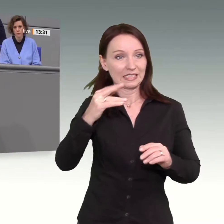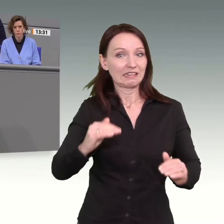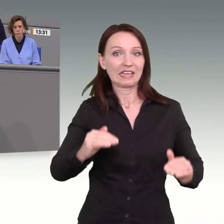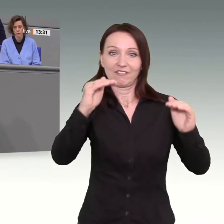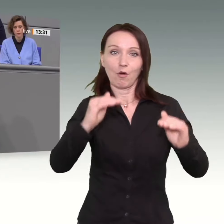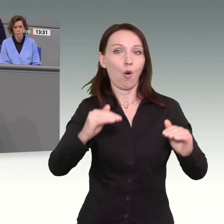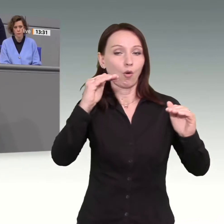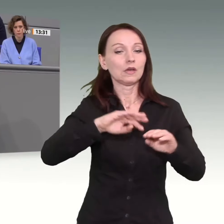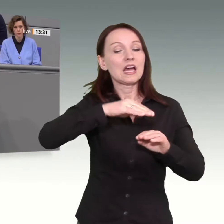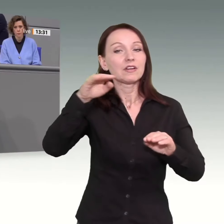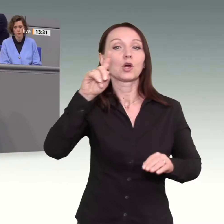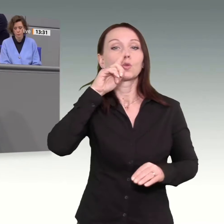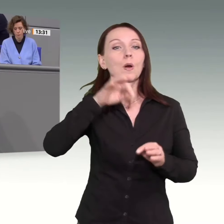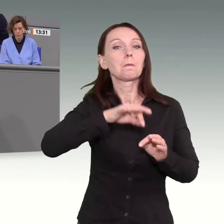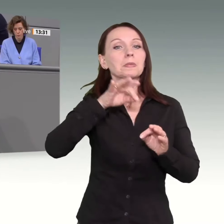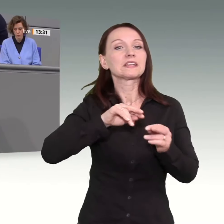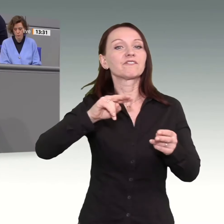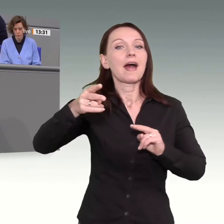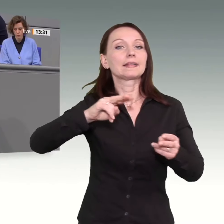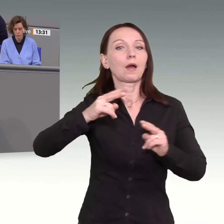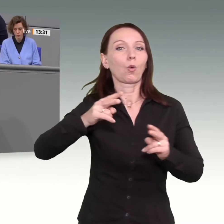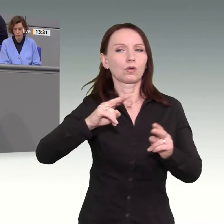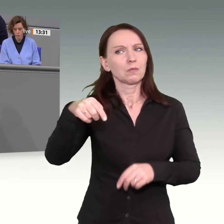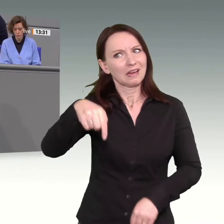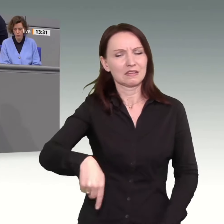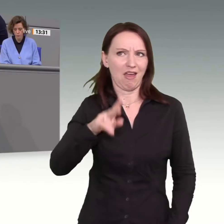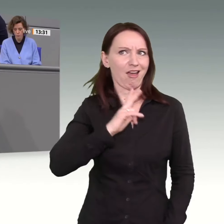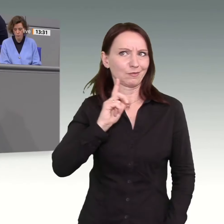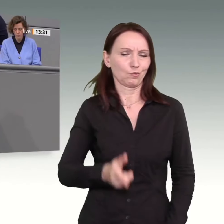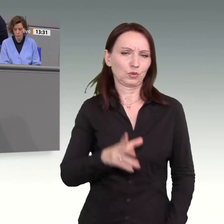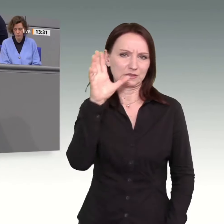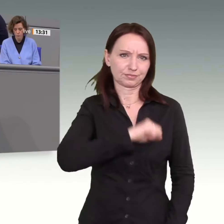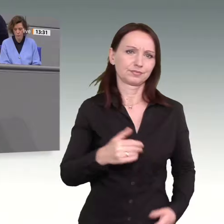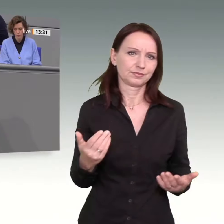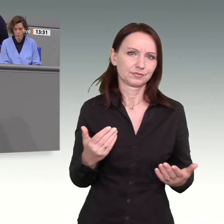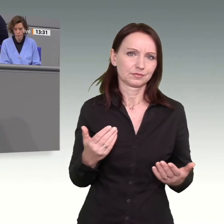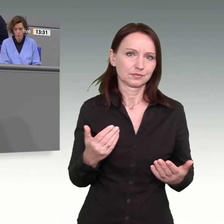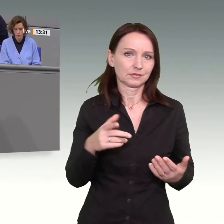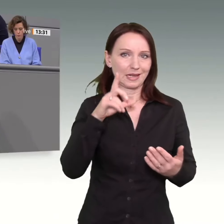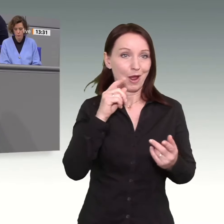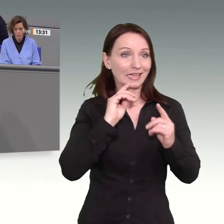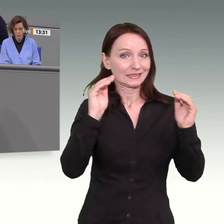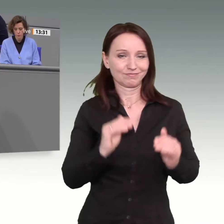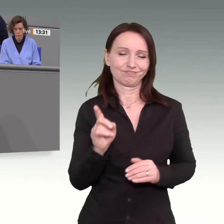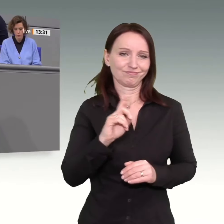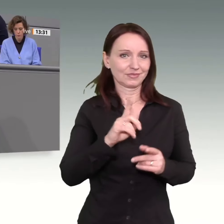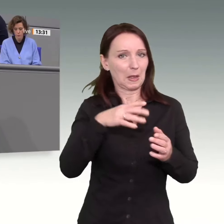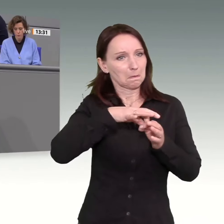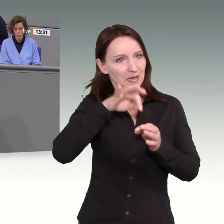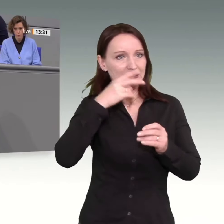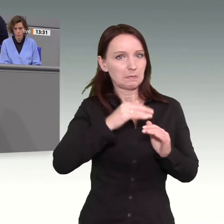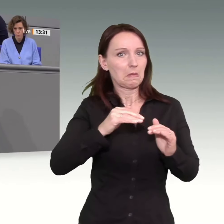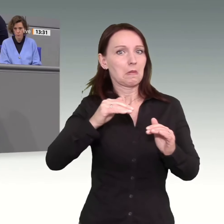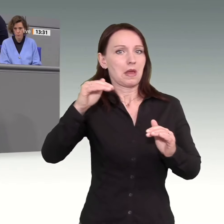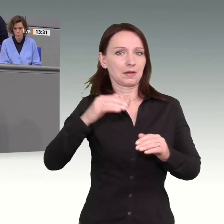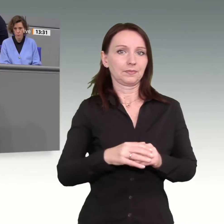Veränderung. Das müsste man hier vielleicht auch mal so langsam verstehen. Also, um es kurz zu machen. Seitdem diese Bundesregierung am Ruder